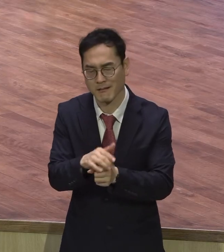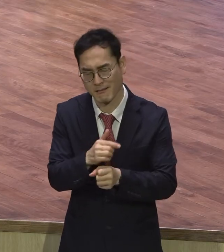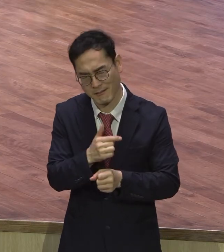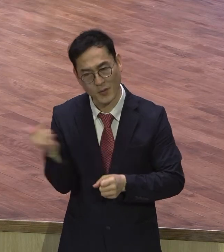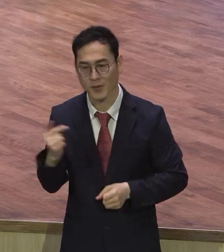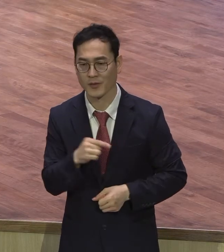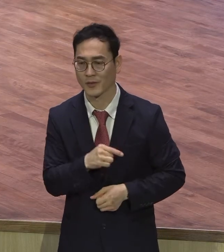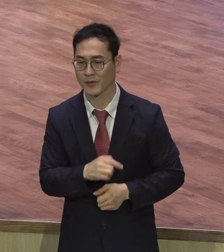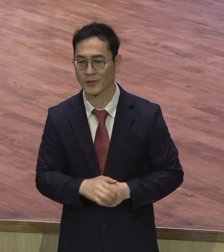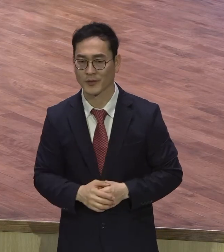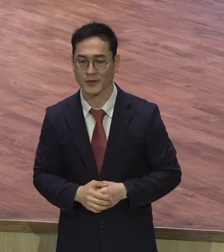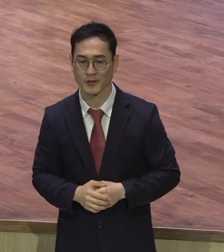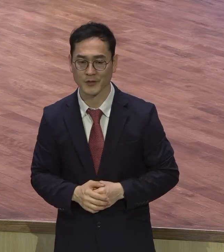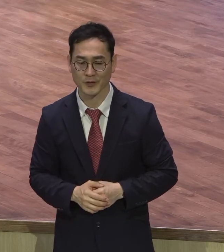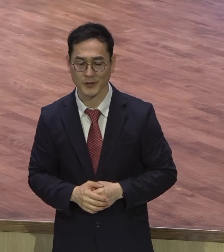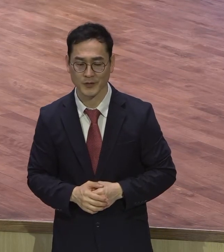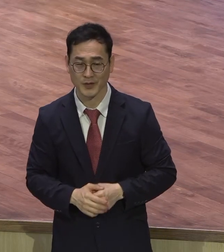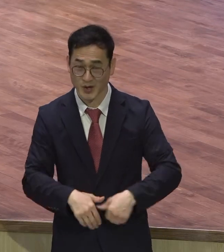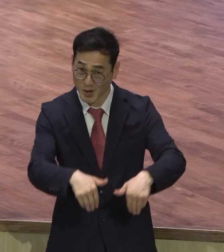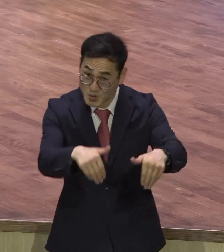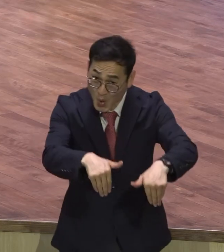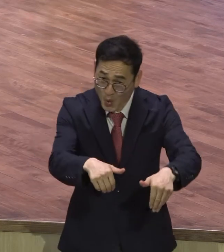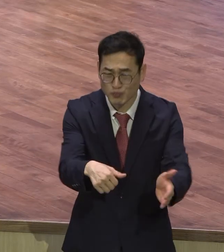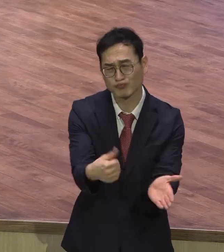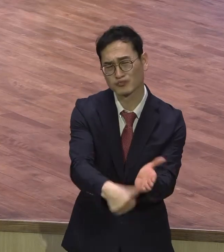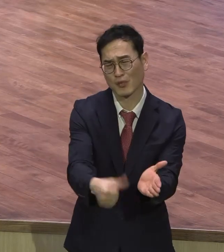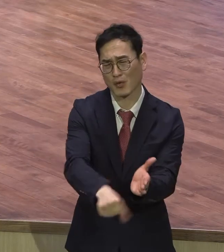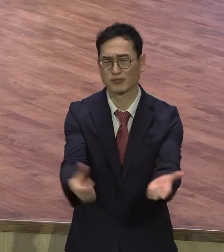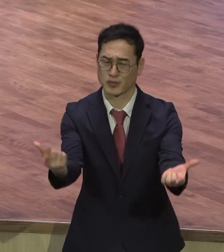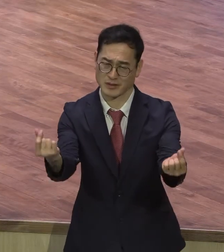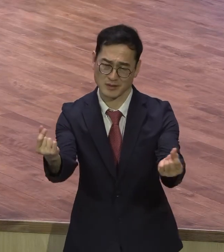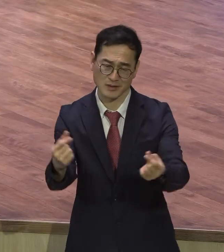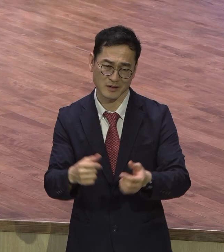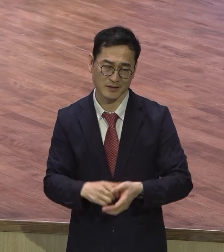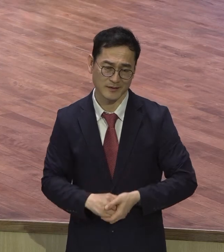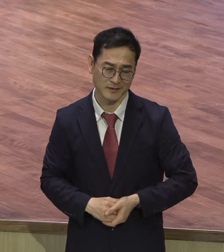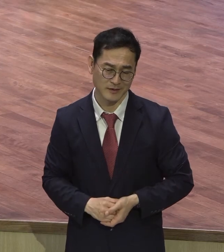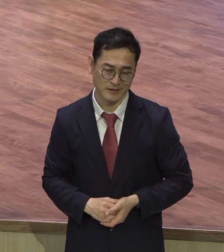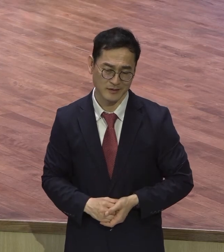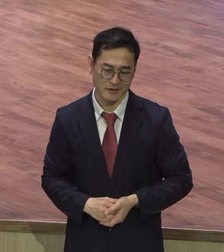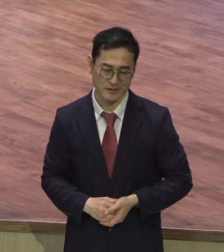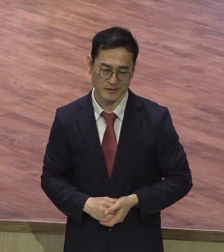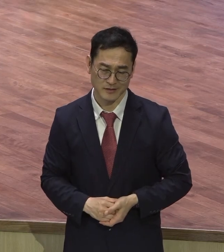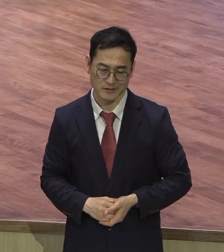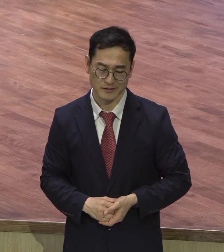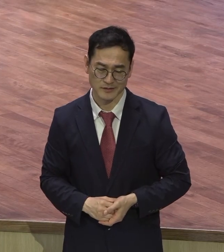종은 물건에 불게 했다. 이 사람이 지금 하는 이 관심을요. 우리가 좀 가져야 됩니다.